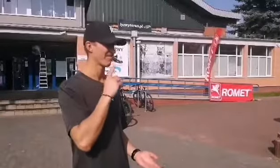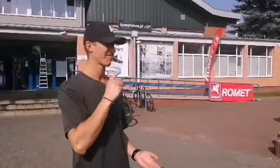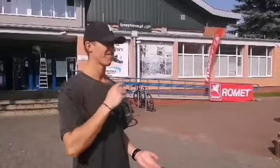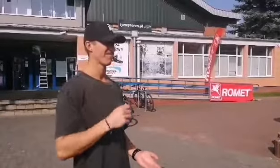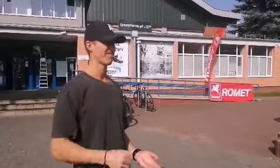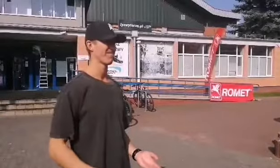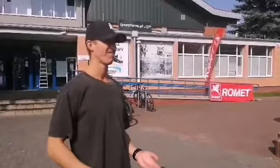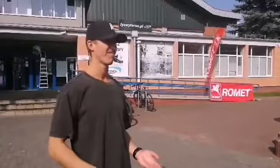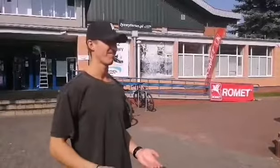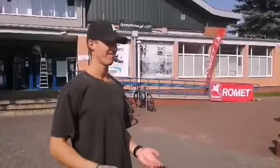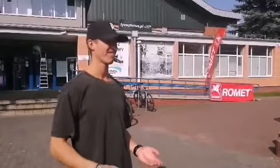Już?